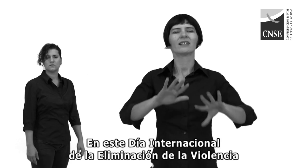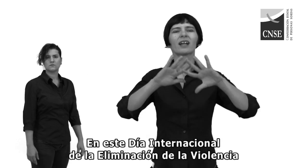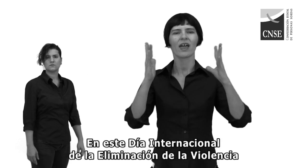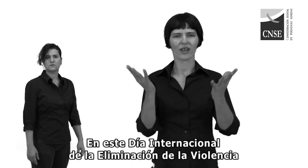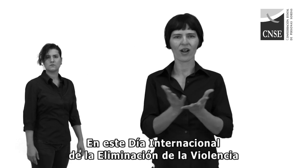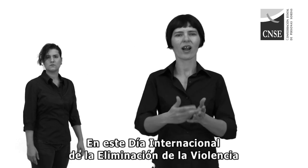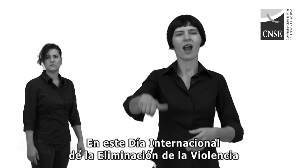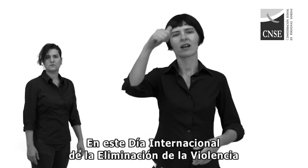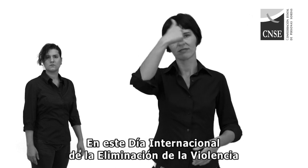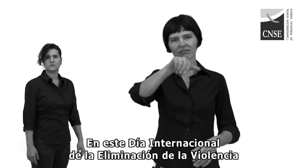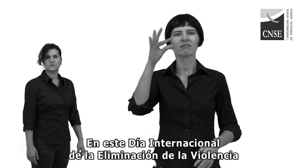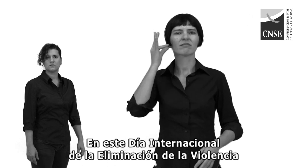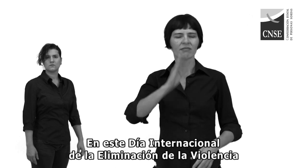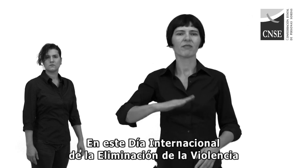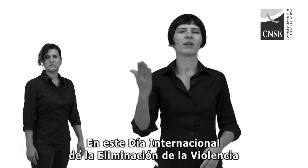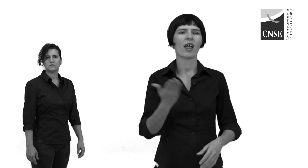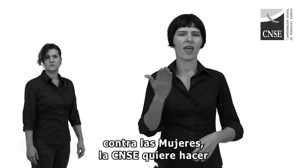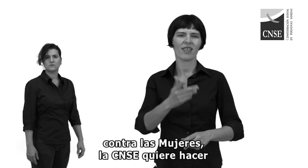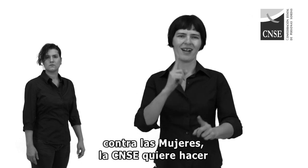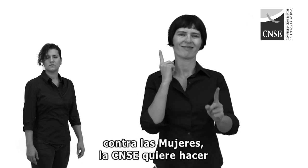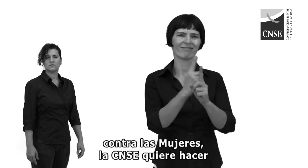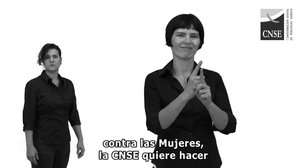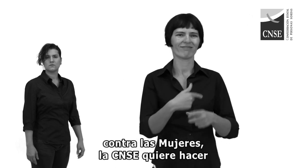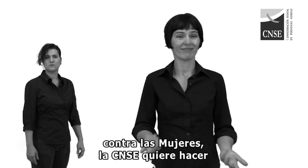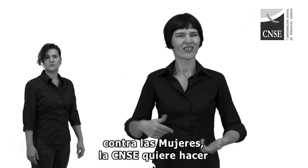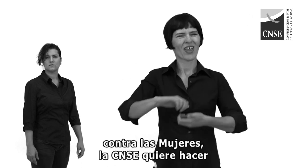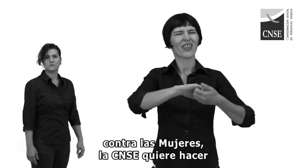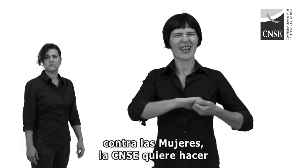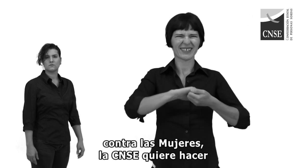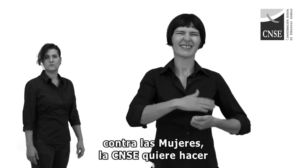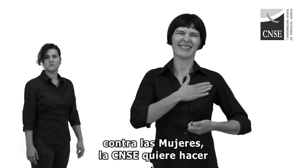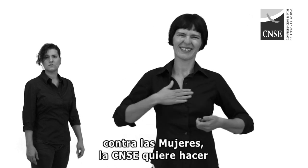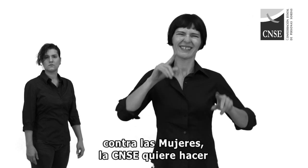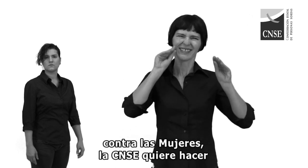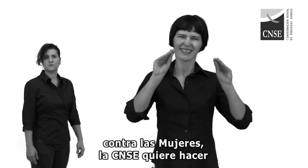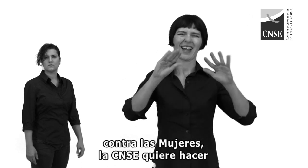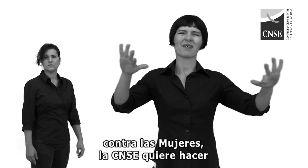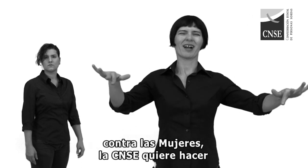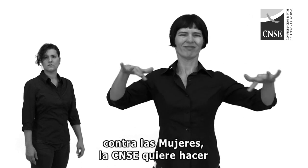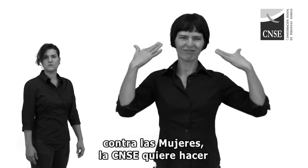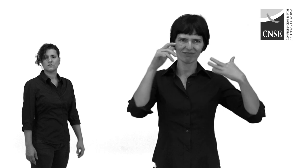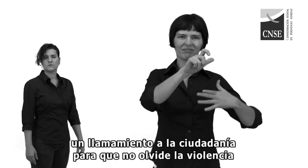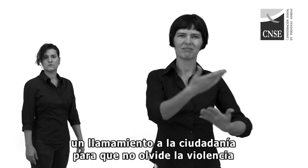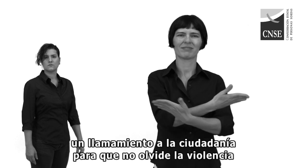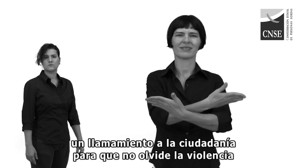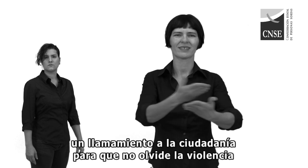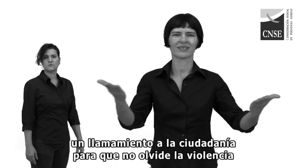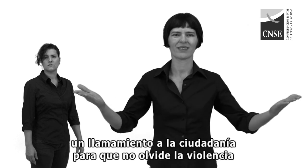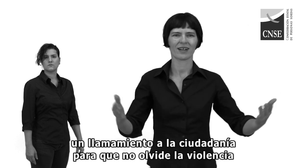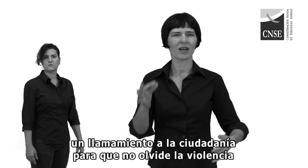En este Día Internacional de la Eliminación de la Violencia contra las Mujeres, la Confederación Estatal de Personas Sordas quiere hacer un llamamiento